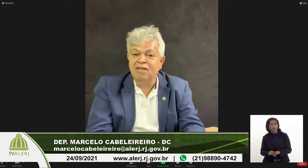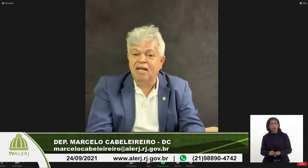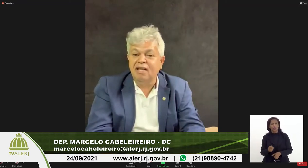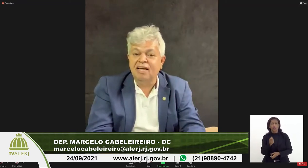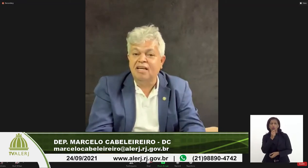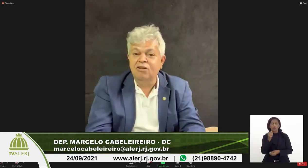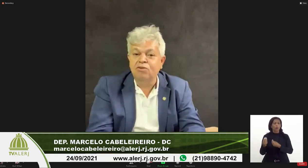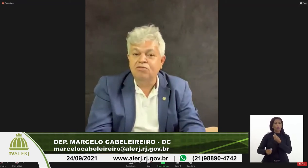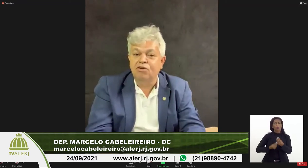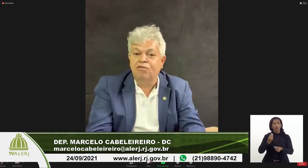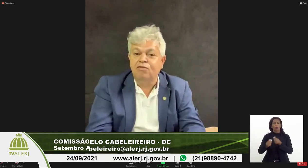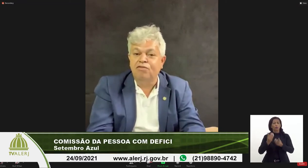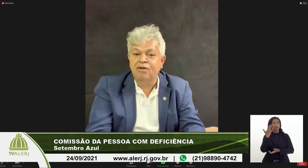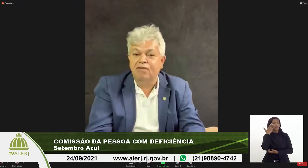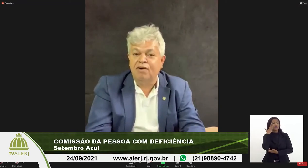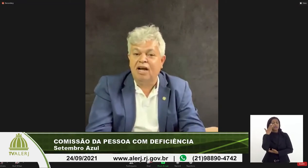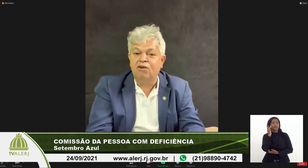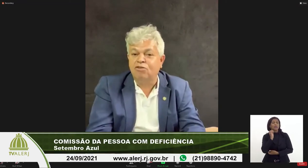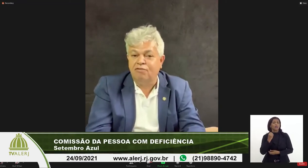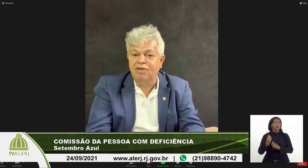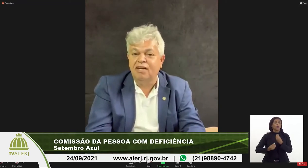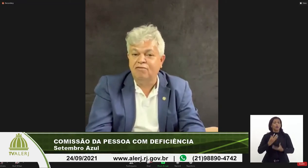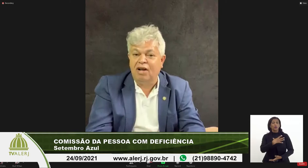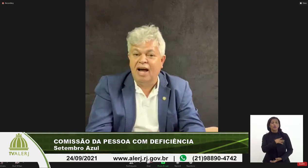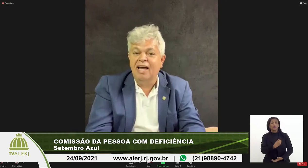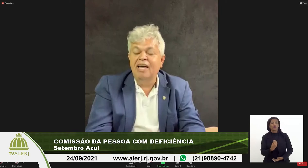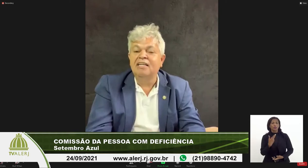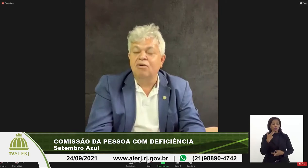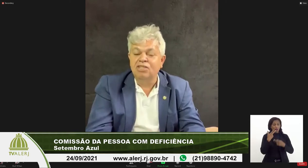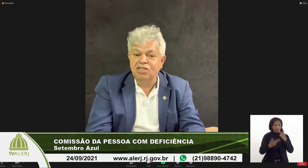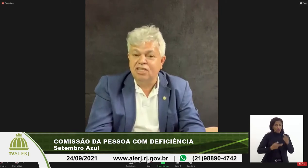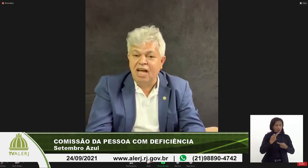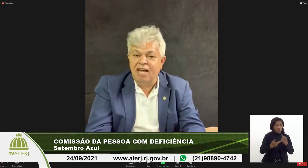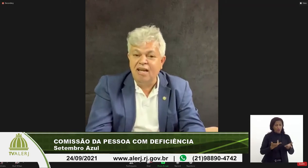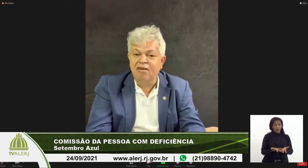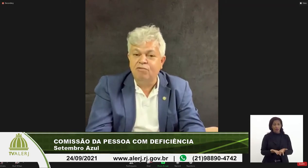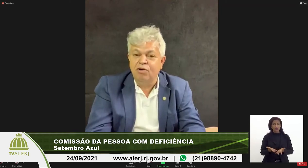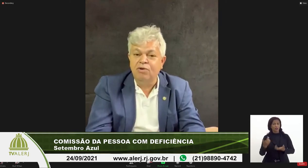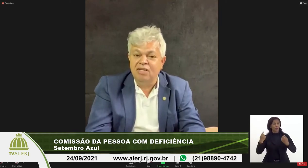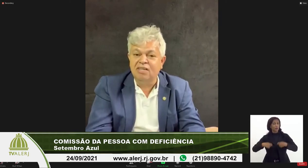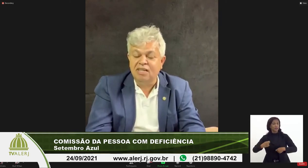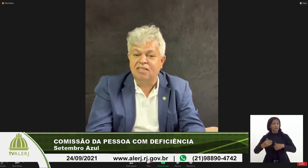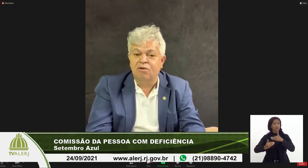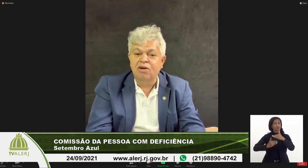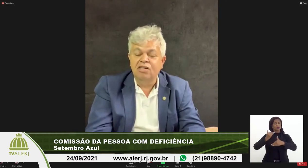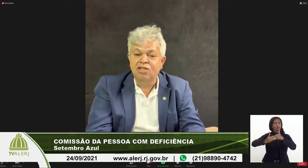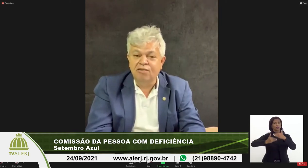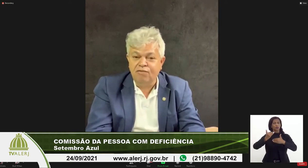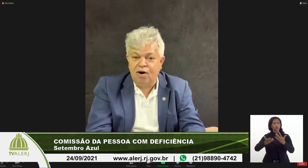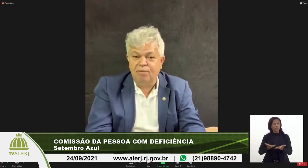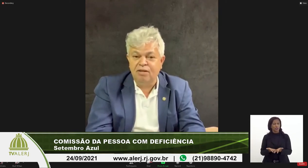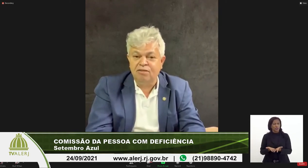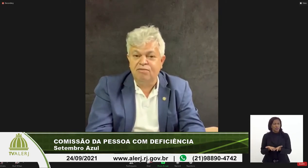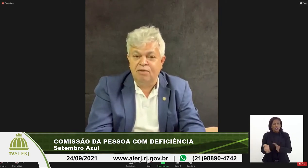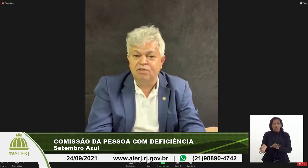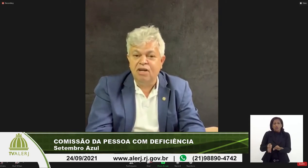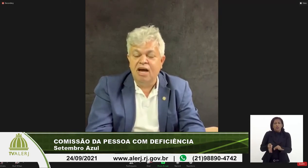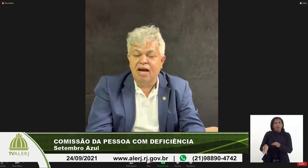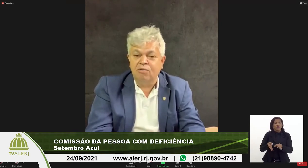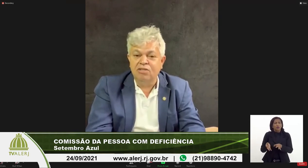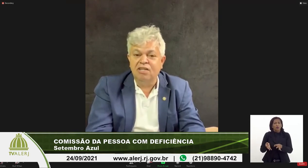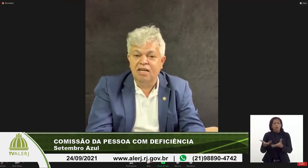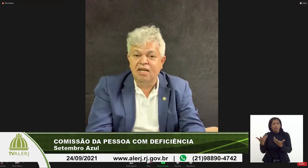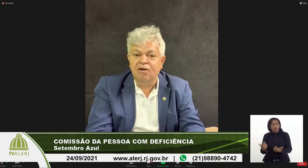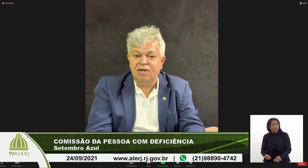mesmo para entender aquilo que o seu filho quer falar sua filha quer falar então a gente tem que evoluir essa questão e de que forma nós vamos